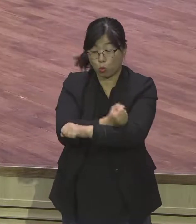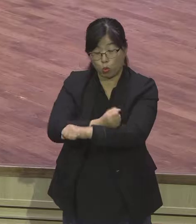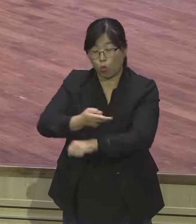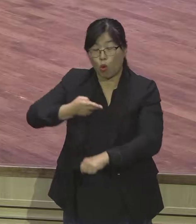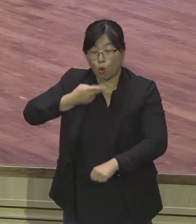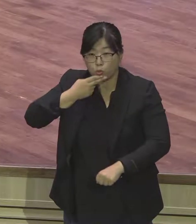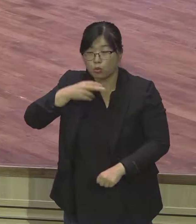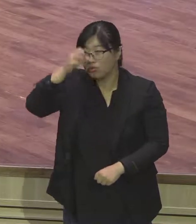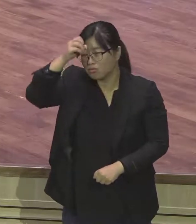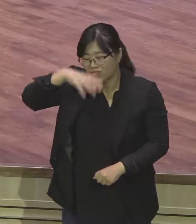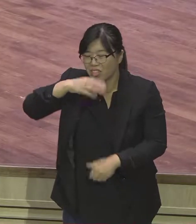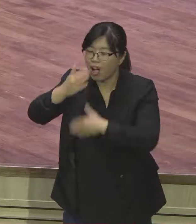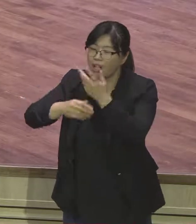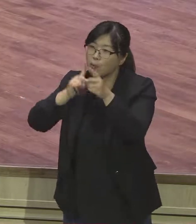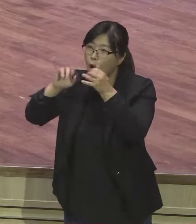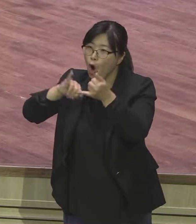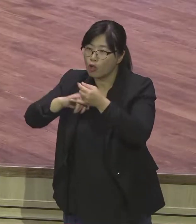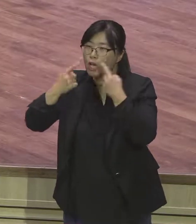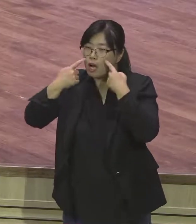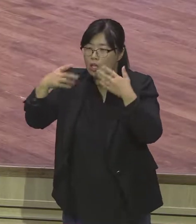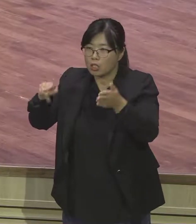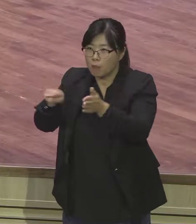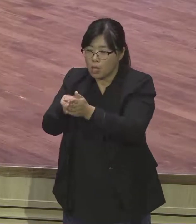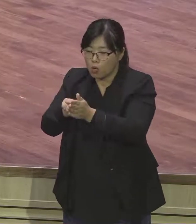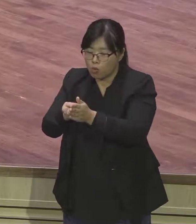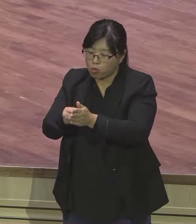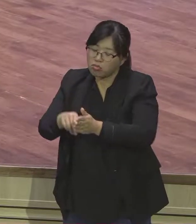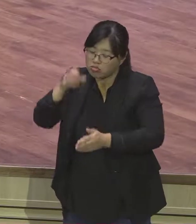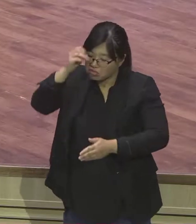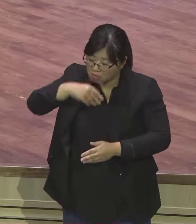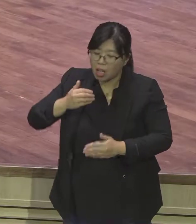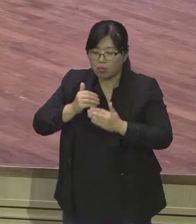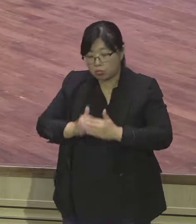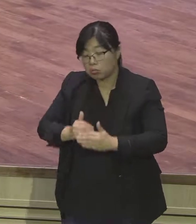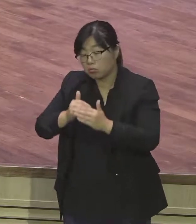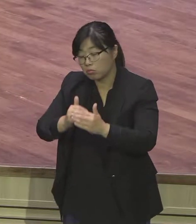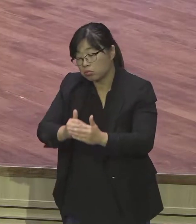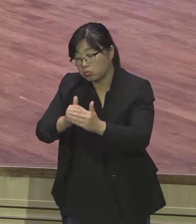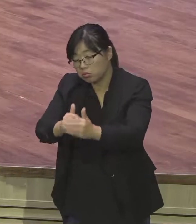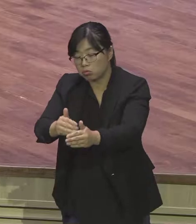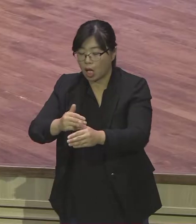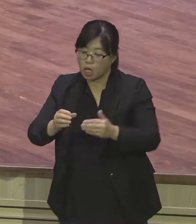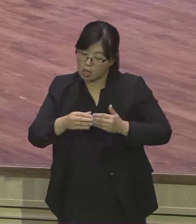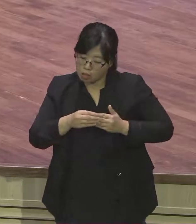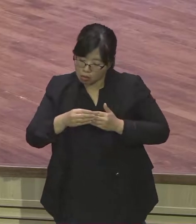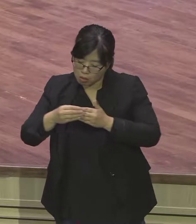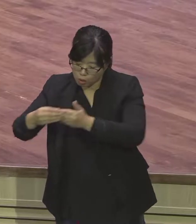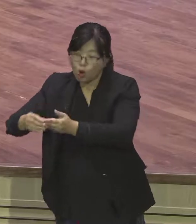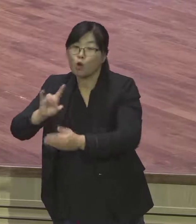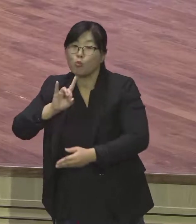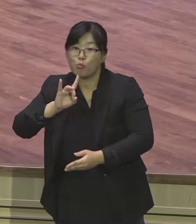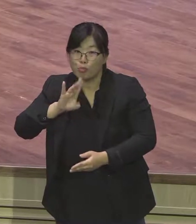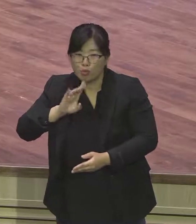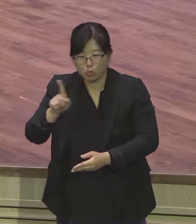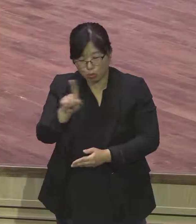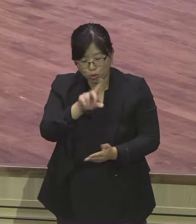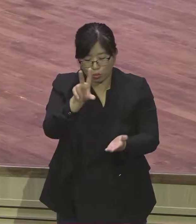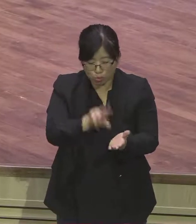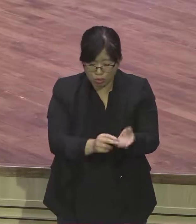하나님의 하십니까 무슨 요셉이 어떤 신앙입니까 하나님의 절대주권 믿는 신앙이요 여러분 이런 신앙 가시